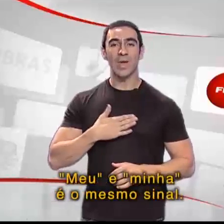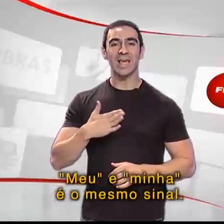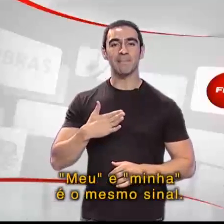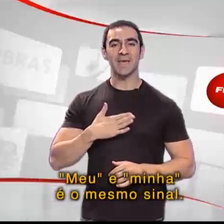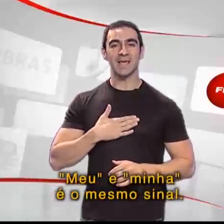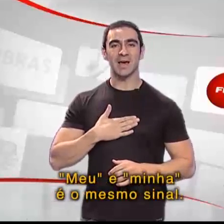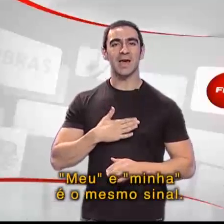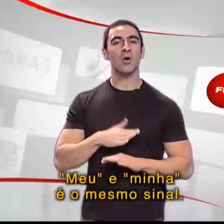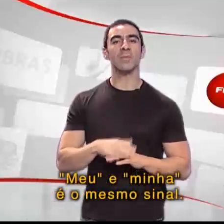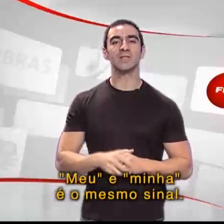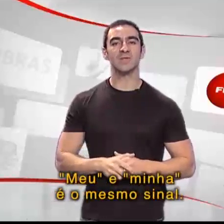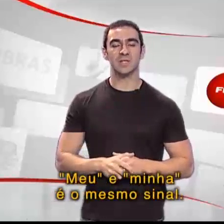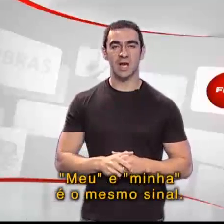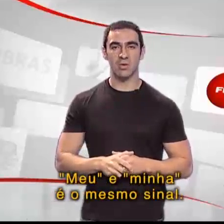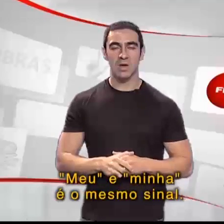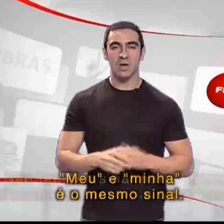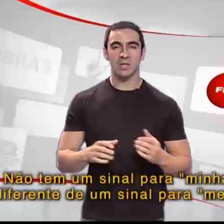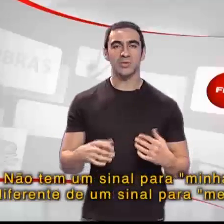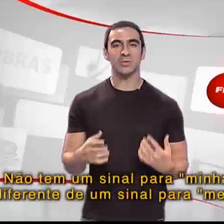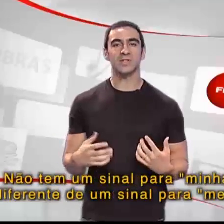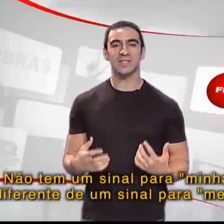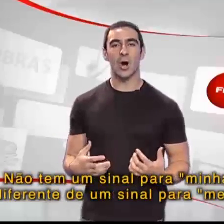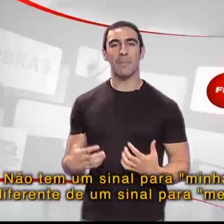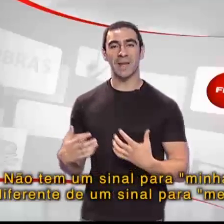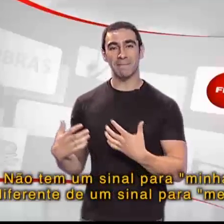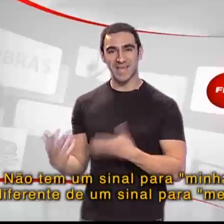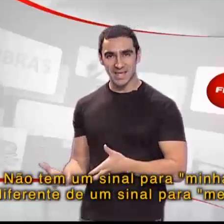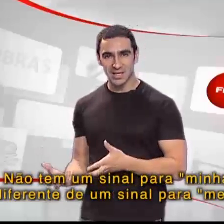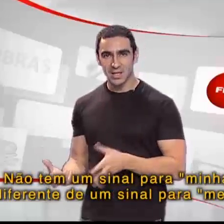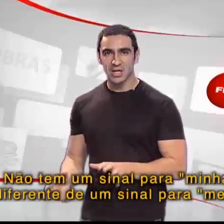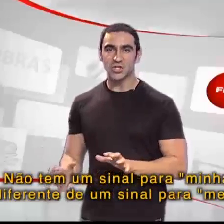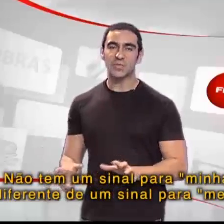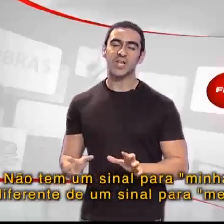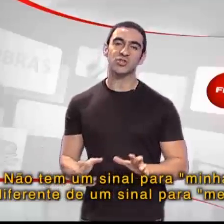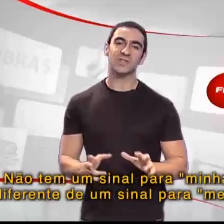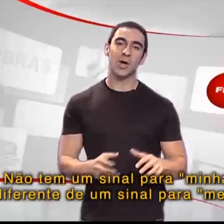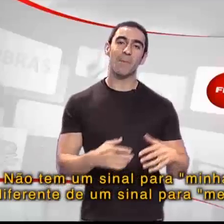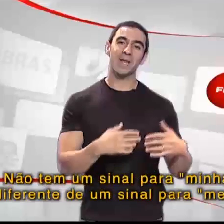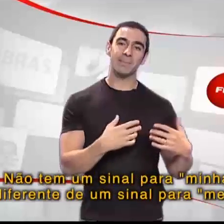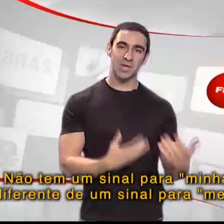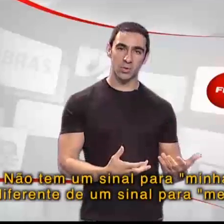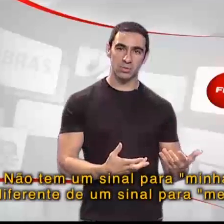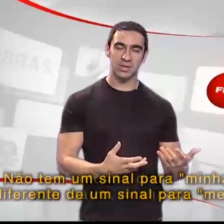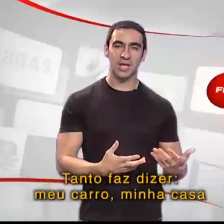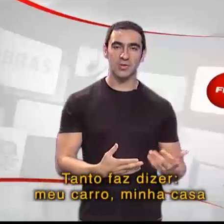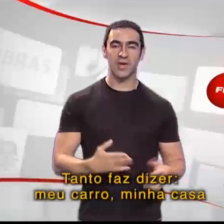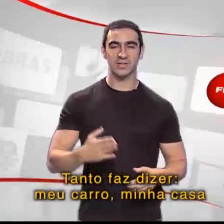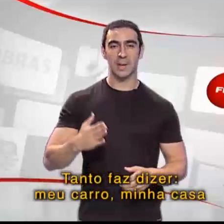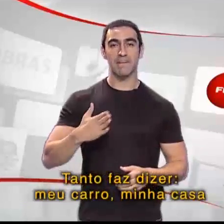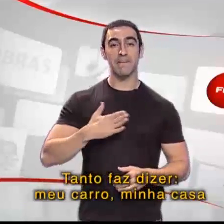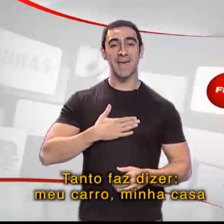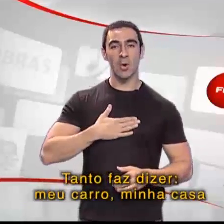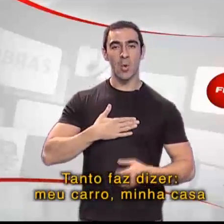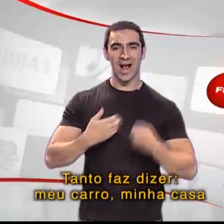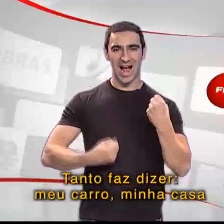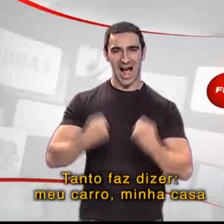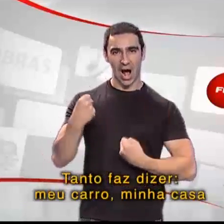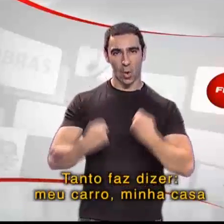e minha é o mesmo sinal. Não tem um sinal para minha diferente de um sinal para meu. Tanto faz ser meu carro,